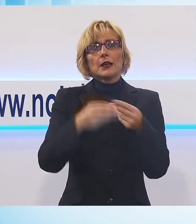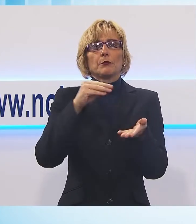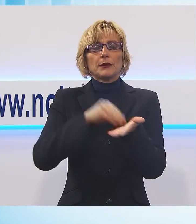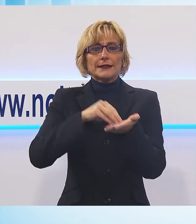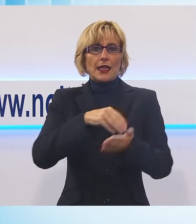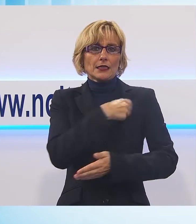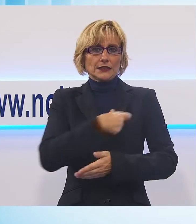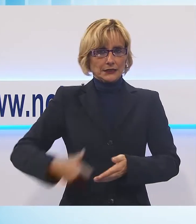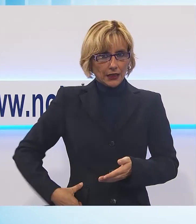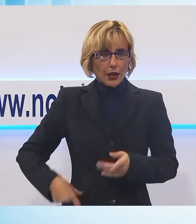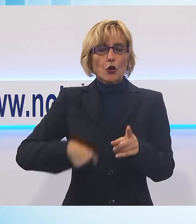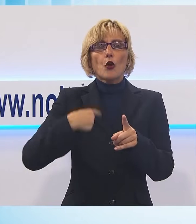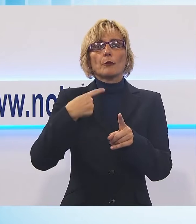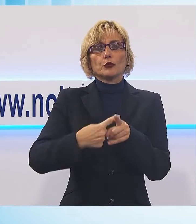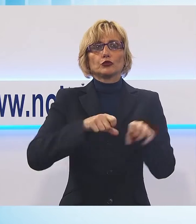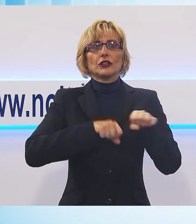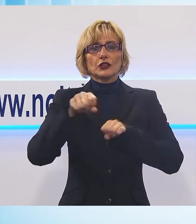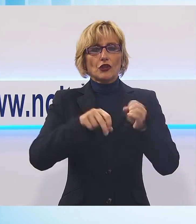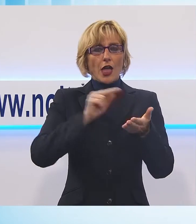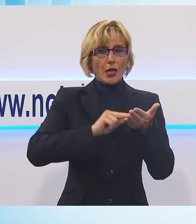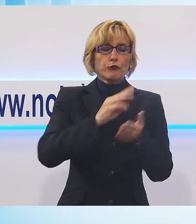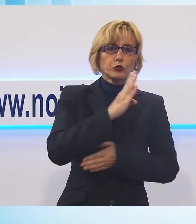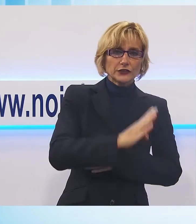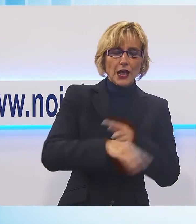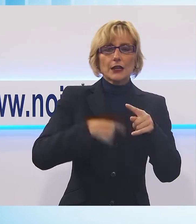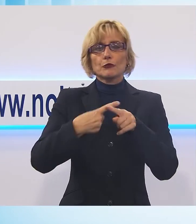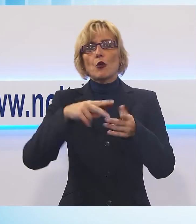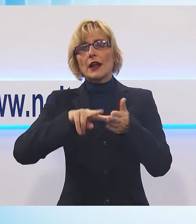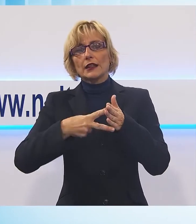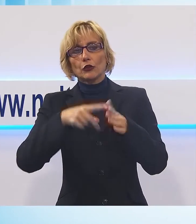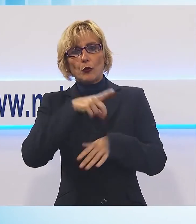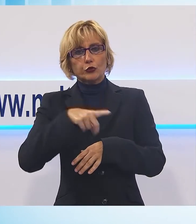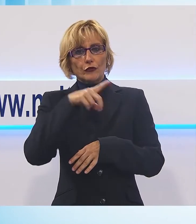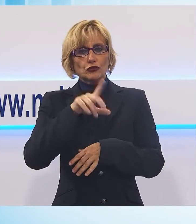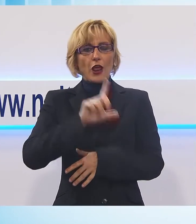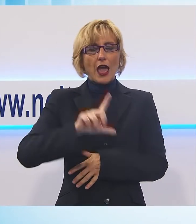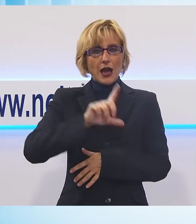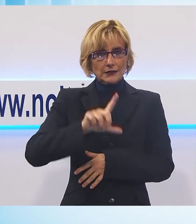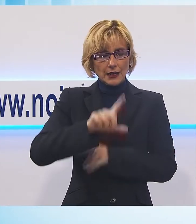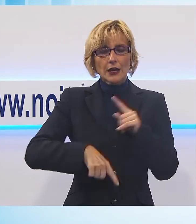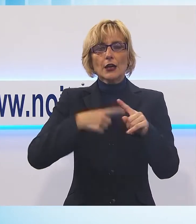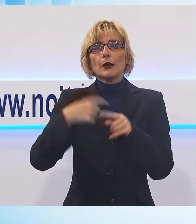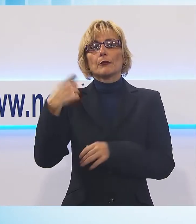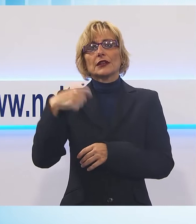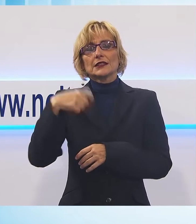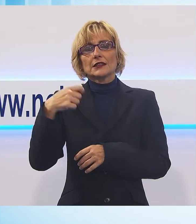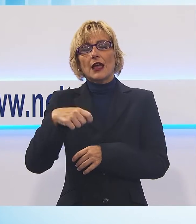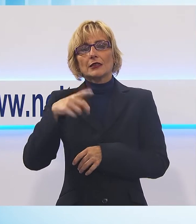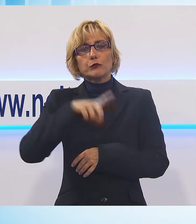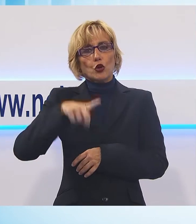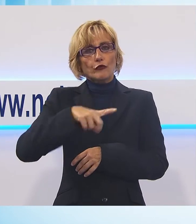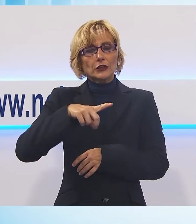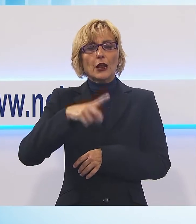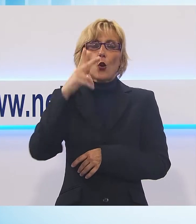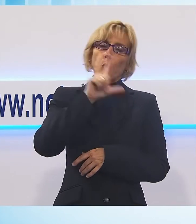Alessandro Tambellini i dirigenti scolastici del Bus Draghi l'architetto della provincia Francesca Lazzari e il presidente Luca Menesini parecchio